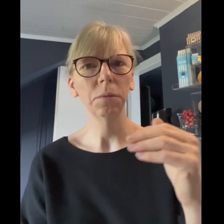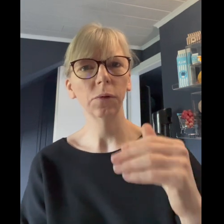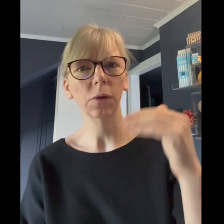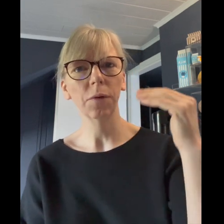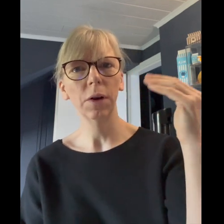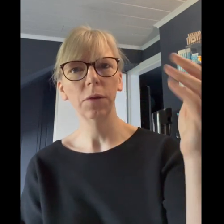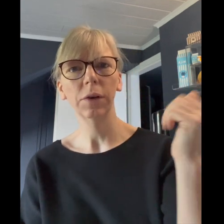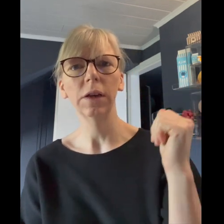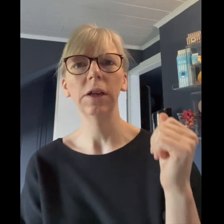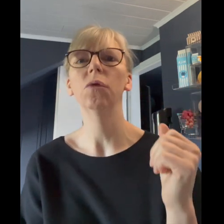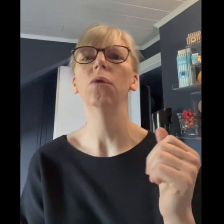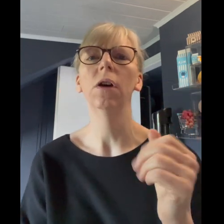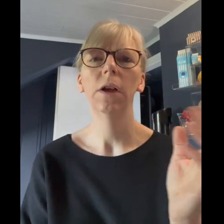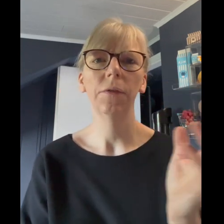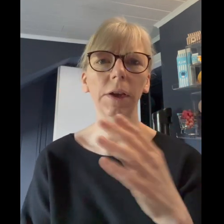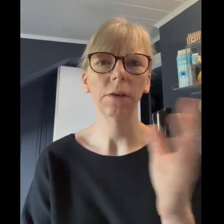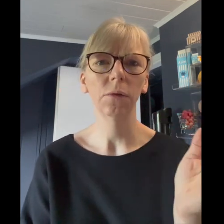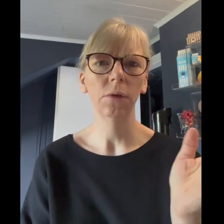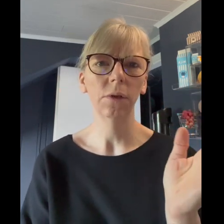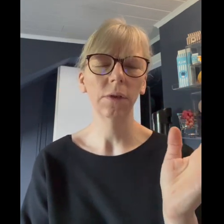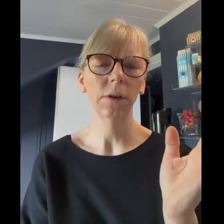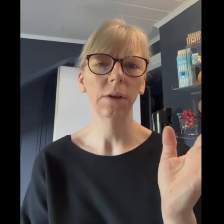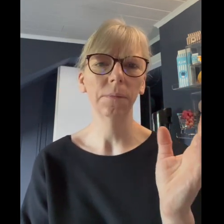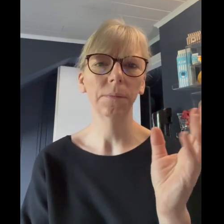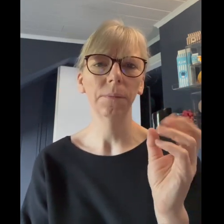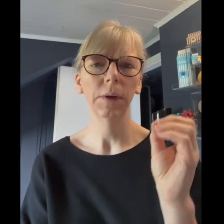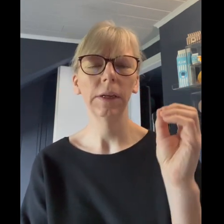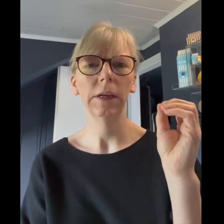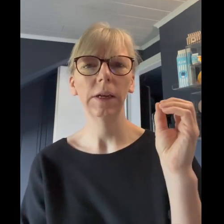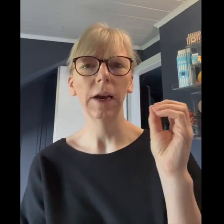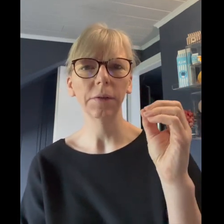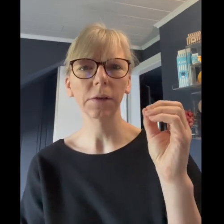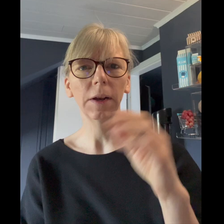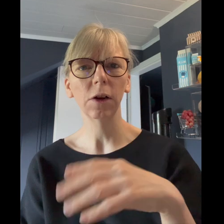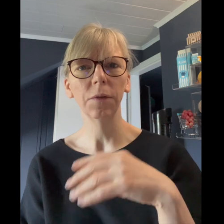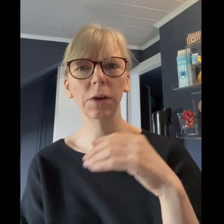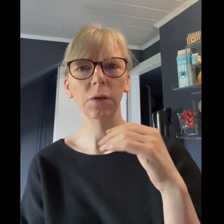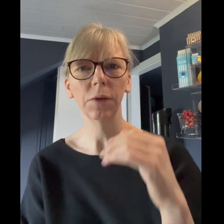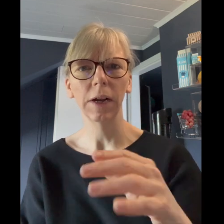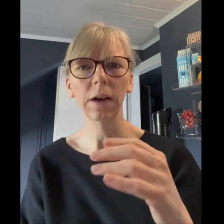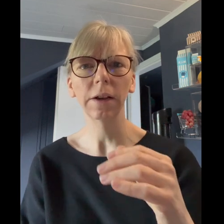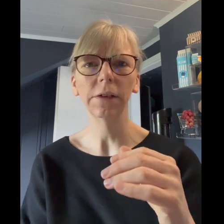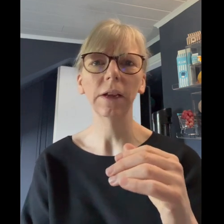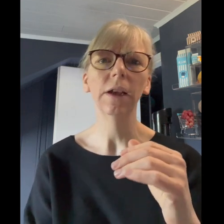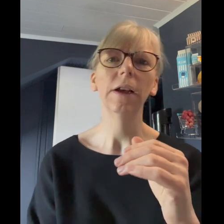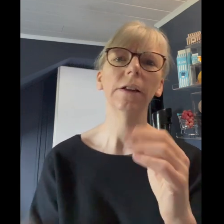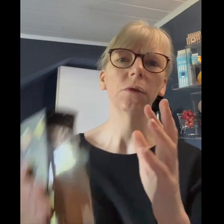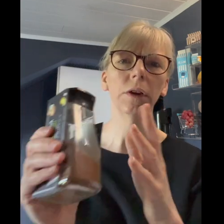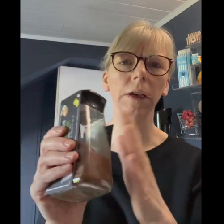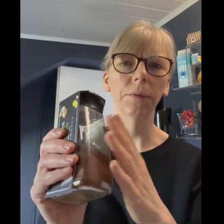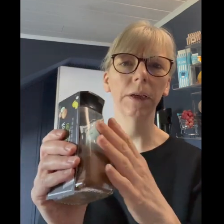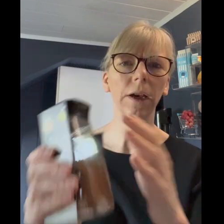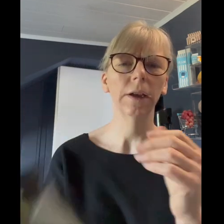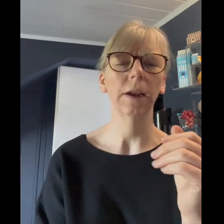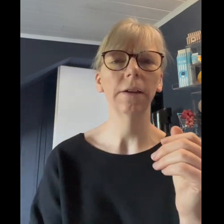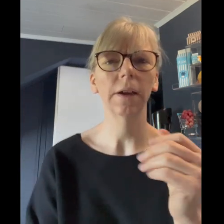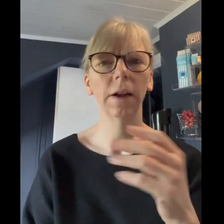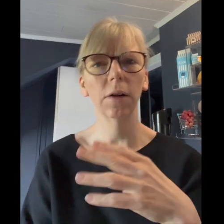blutzuckerverlauf geht nicht hoch fett und die eiweißquelle kann man natürlich vernachlässigen natürlich haben wir hier einen anteil auch